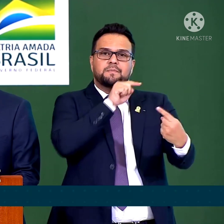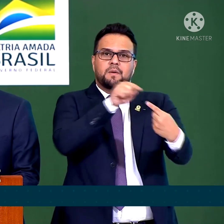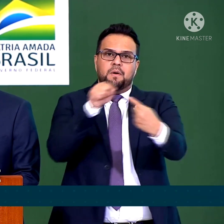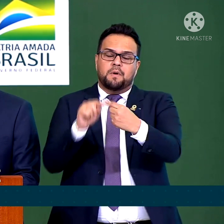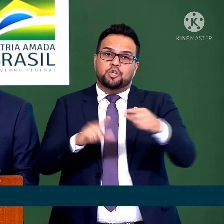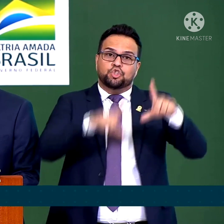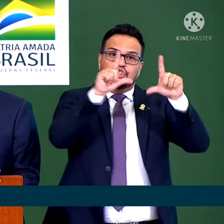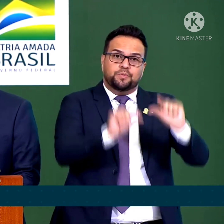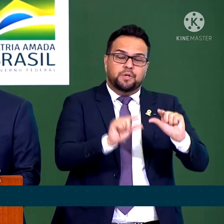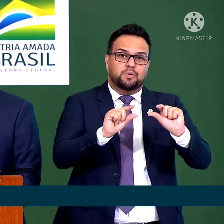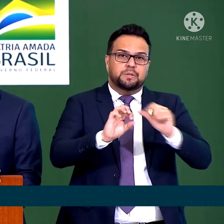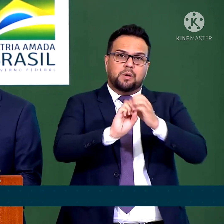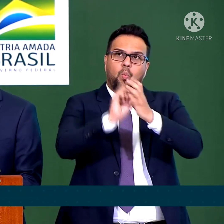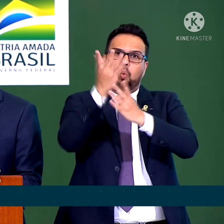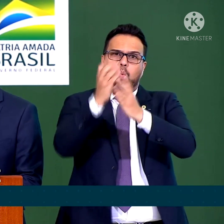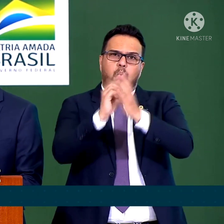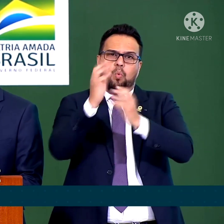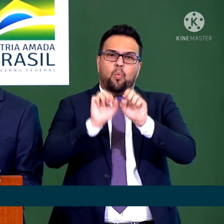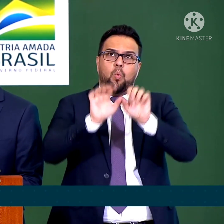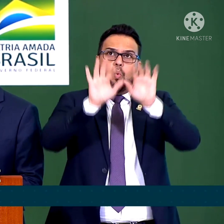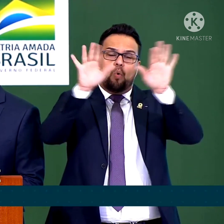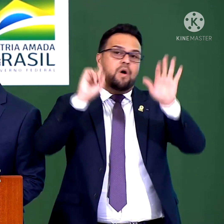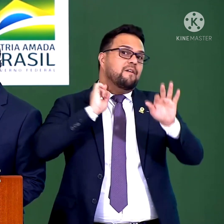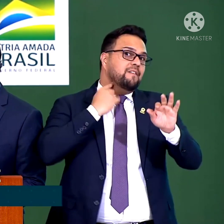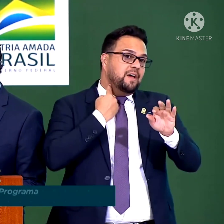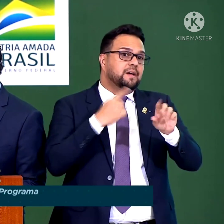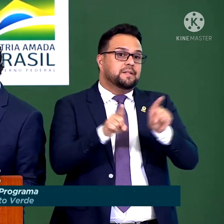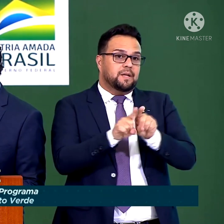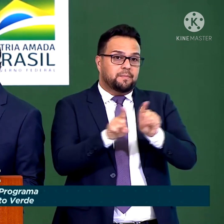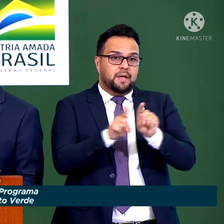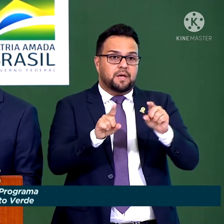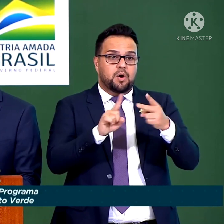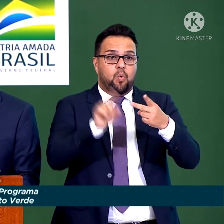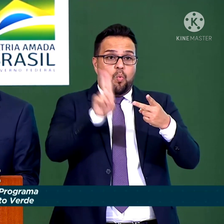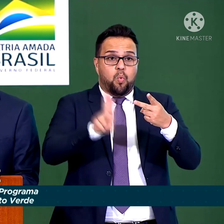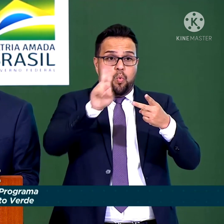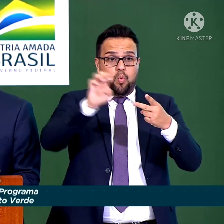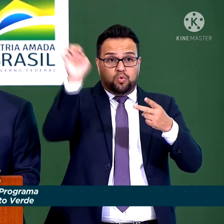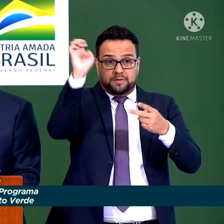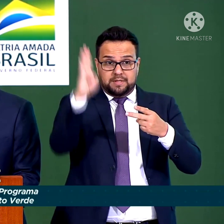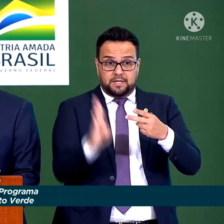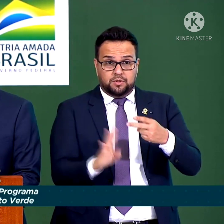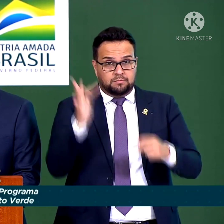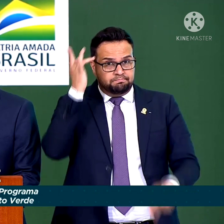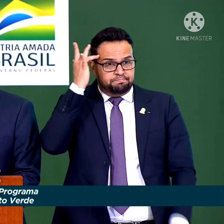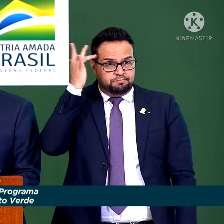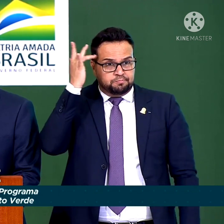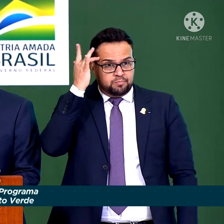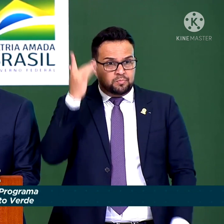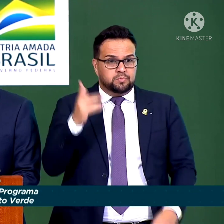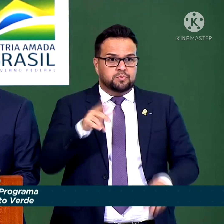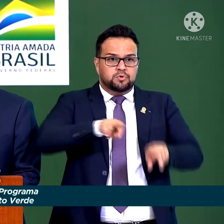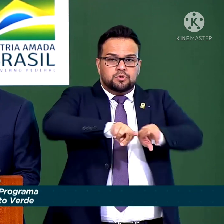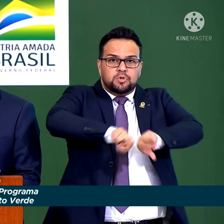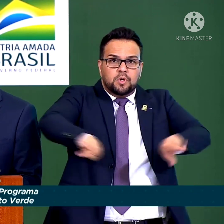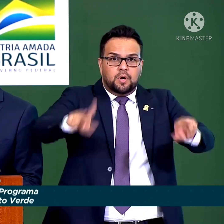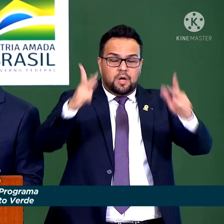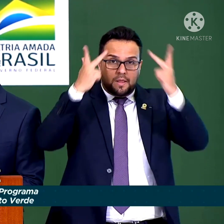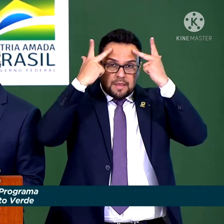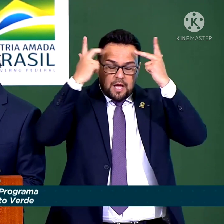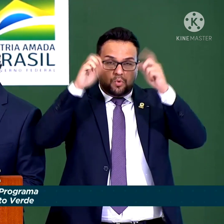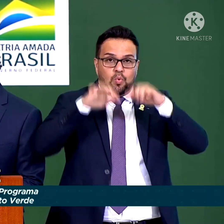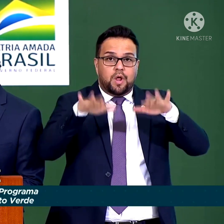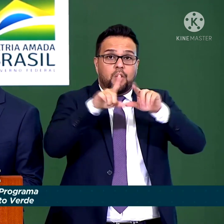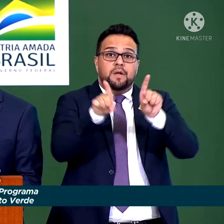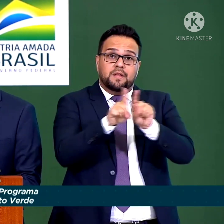carbono, a conservação florestal, o uso racional de recursos naturais com